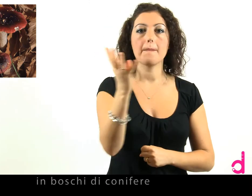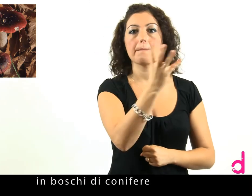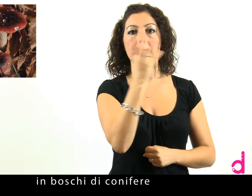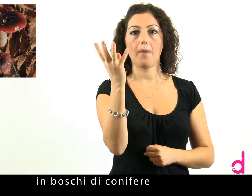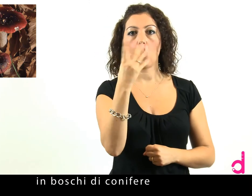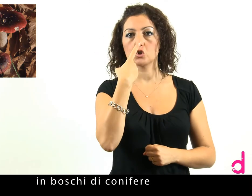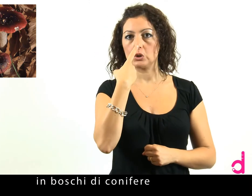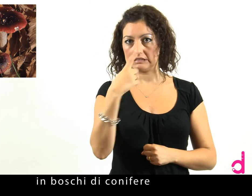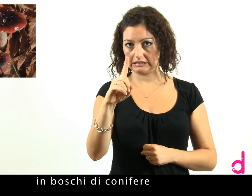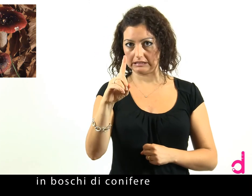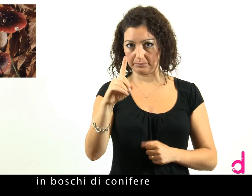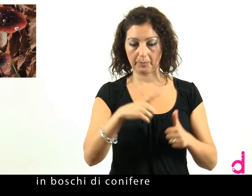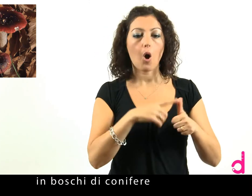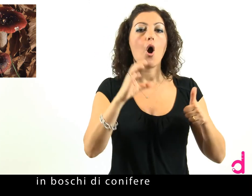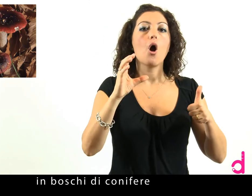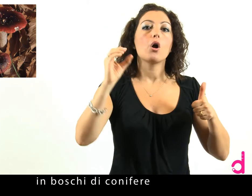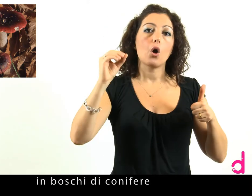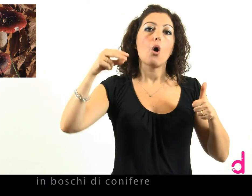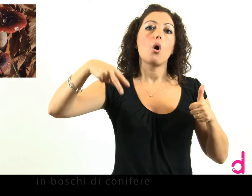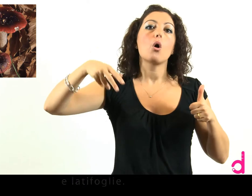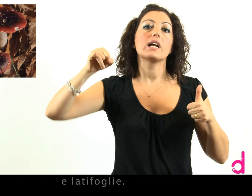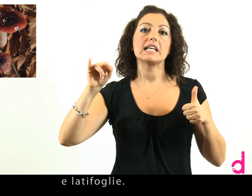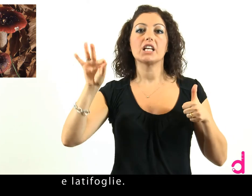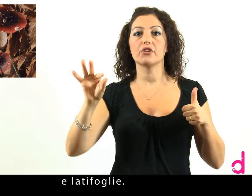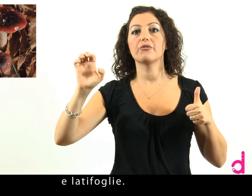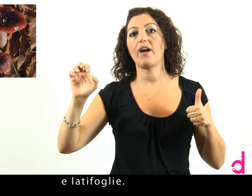In boschi di conifere e latifoglie.